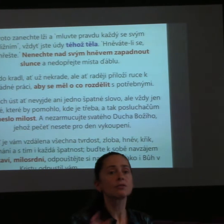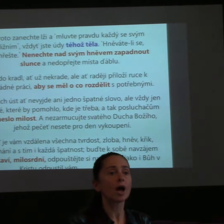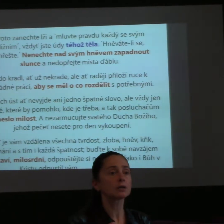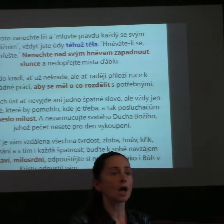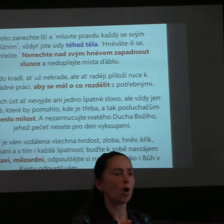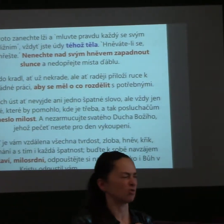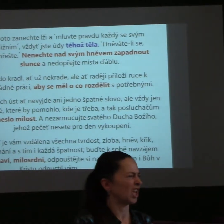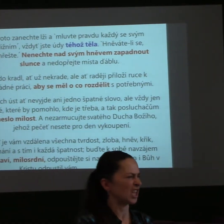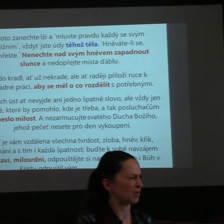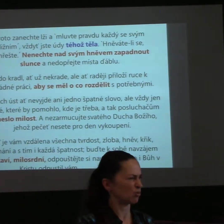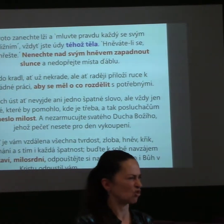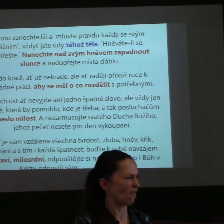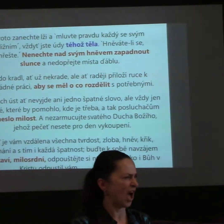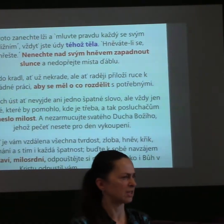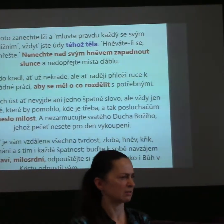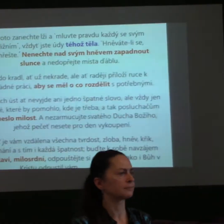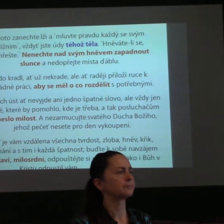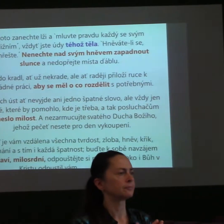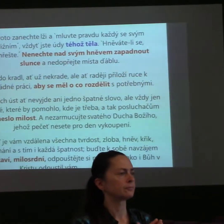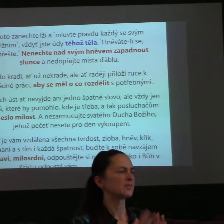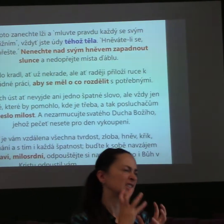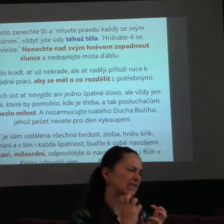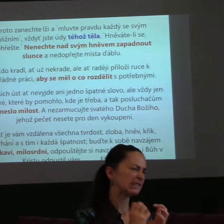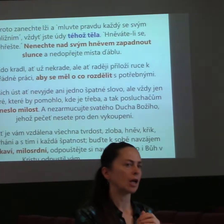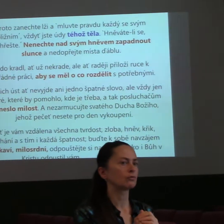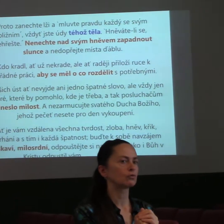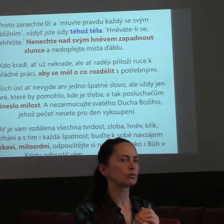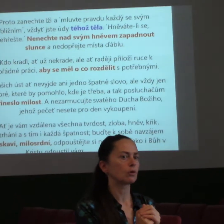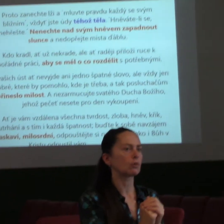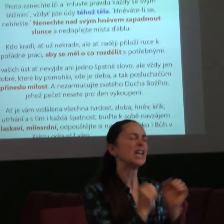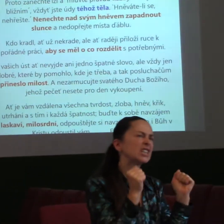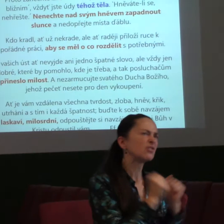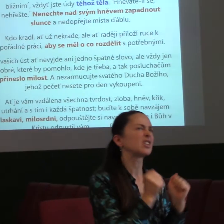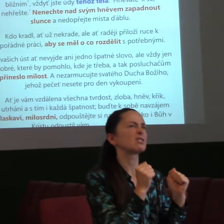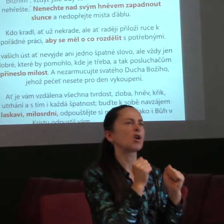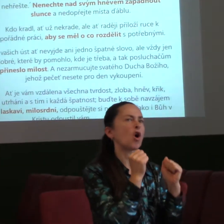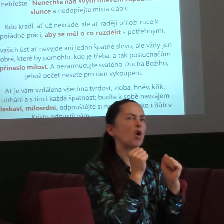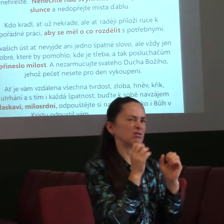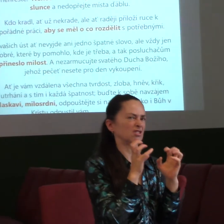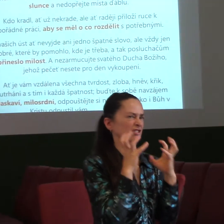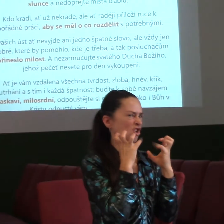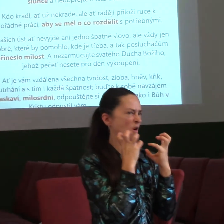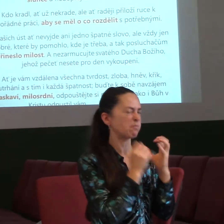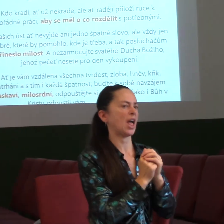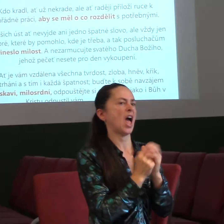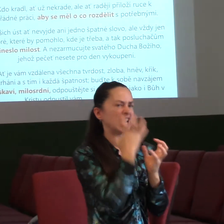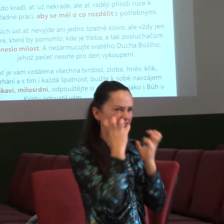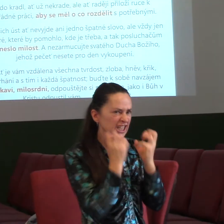pečeť nesete pro dan vykoupení. Ať vám vzdálená všechna tvrdost, zloba, hněv, křik, utrhání, a s tím i každá